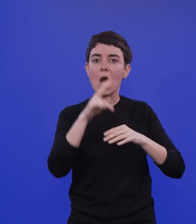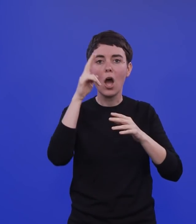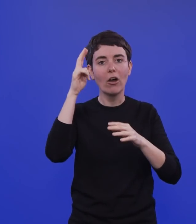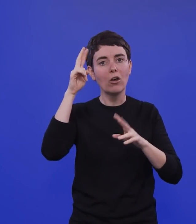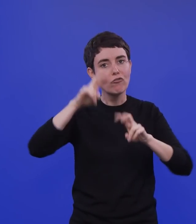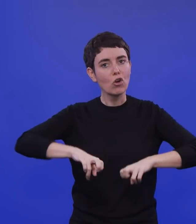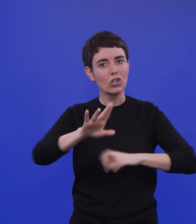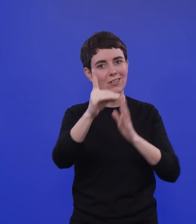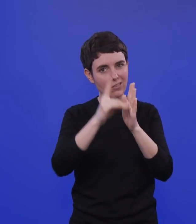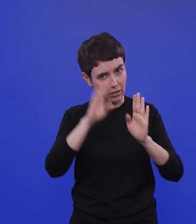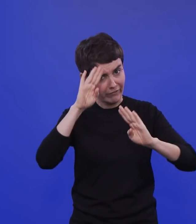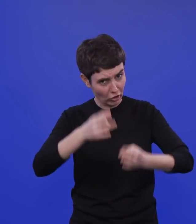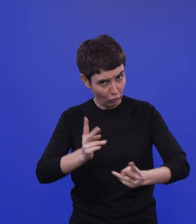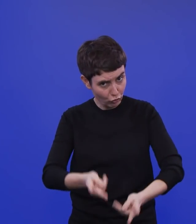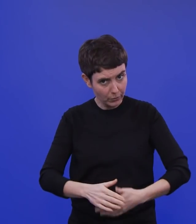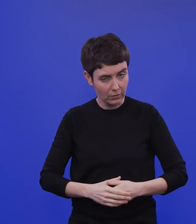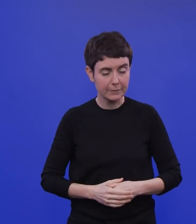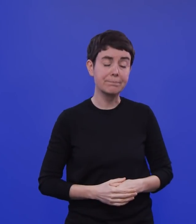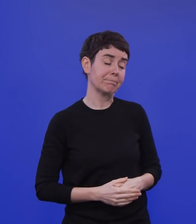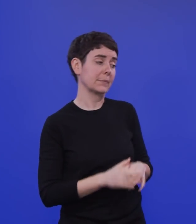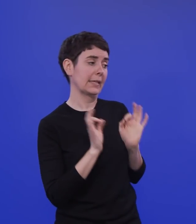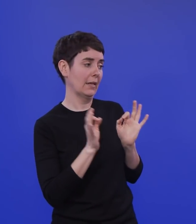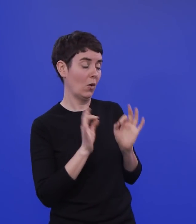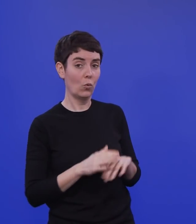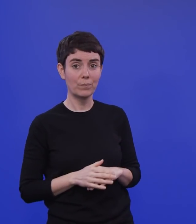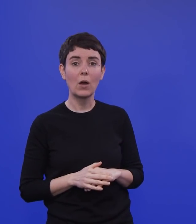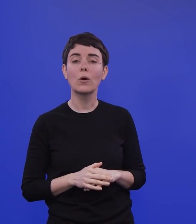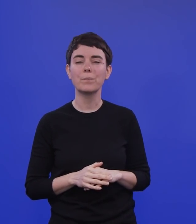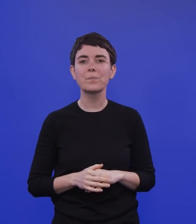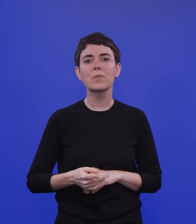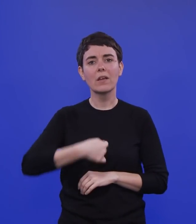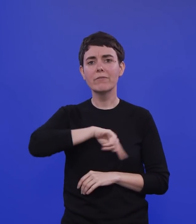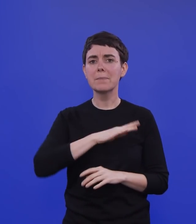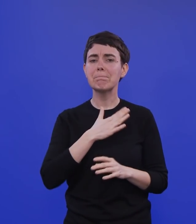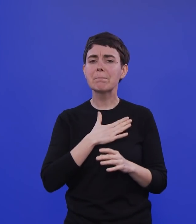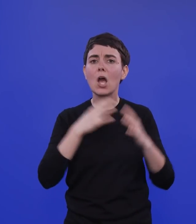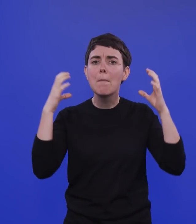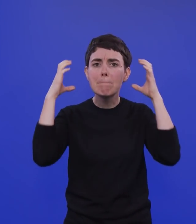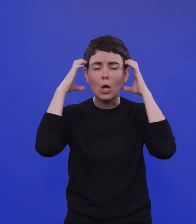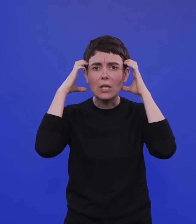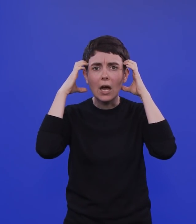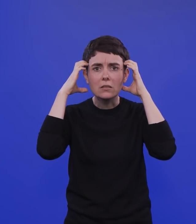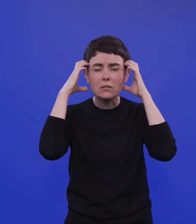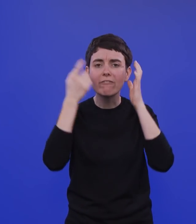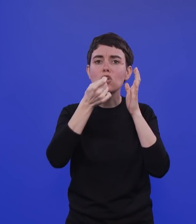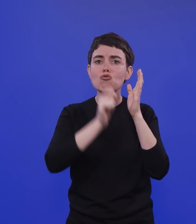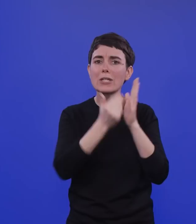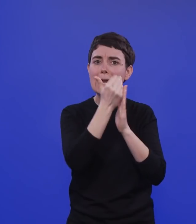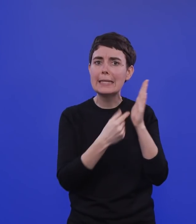vielleicht auch noch mal dazu sagen, das ist jetzt, haben wir hier gar nicht auf unsere Liste geschrieben für die Vorbereitung von Studien, also für den Podcast